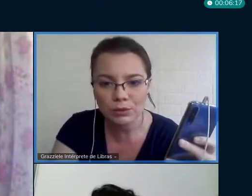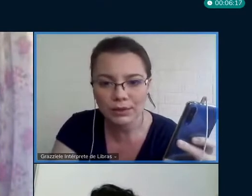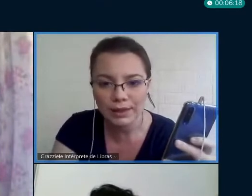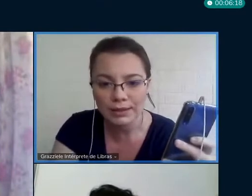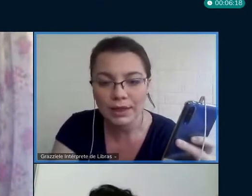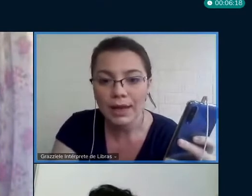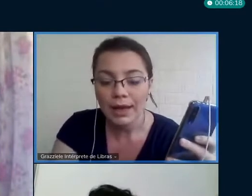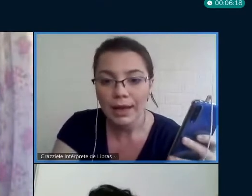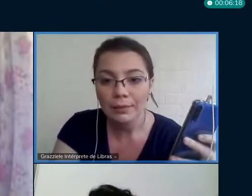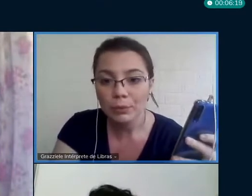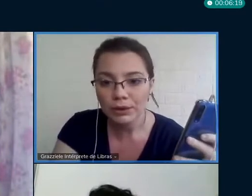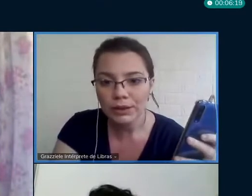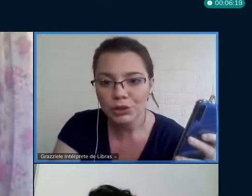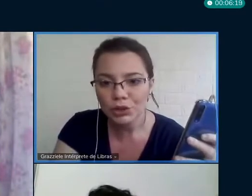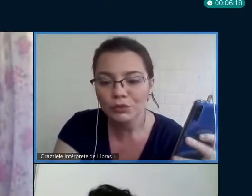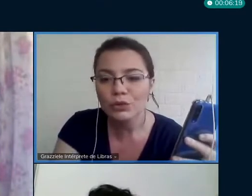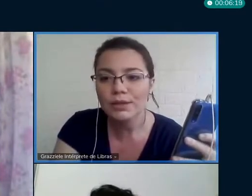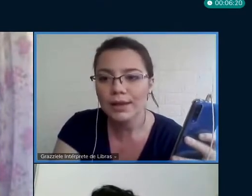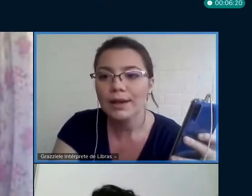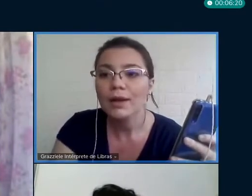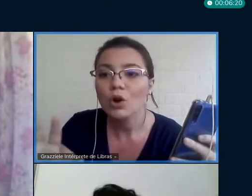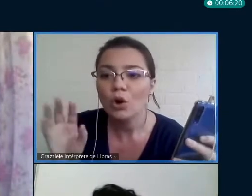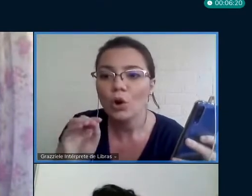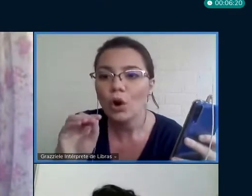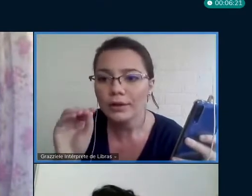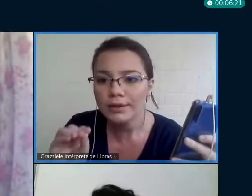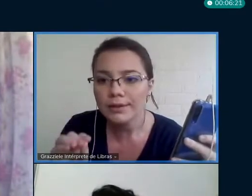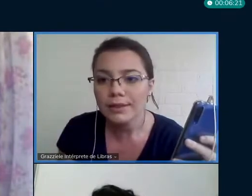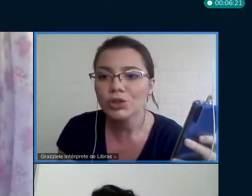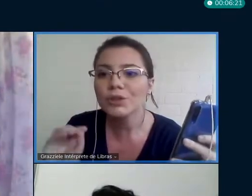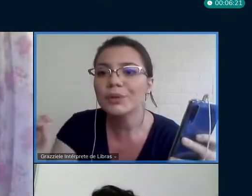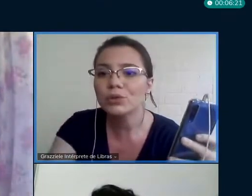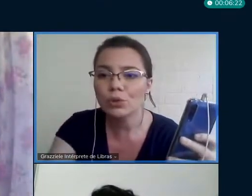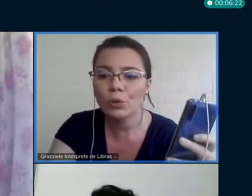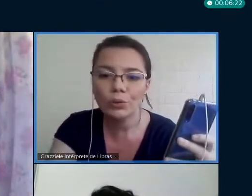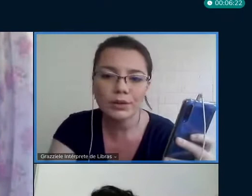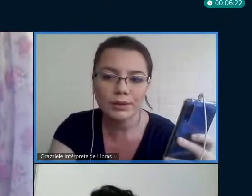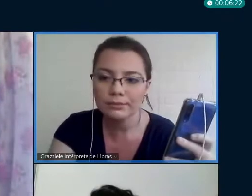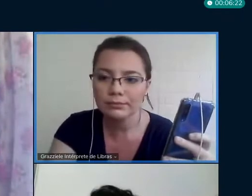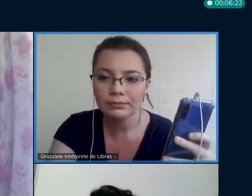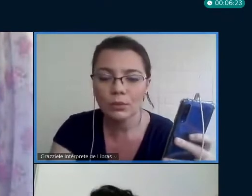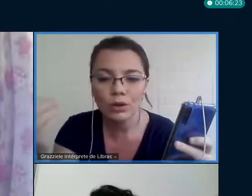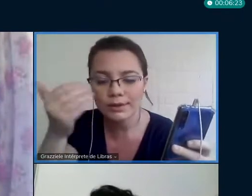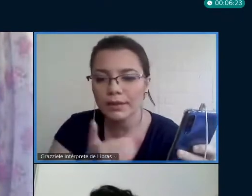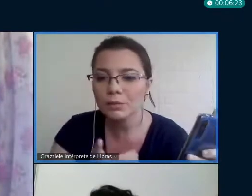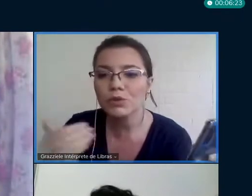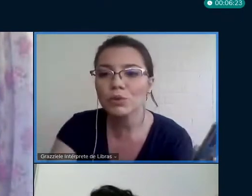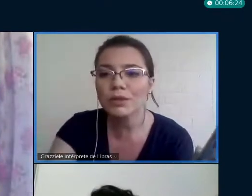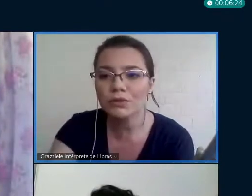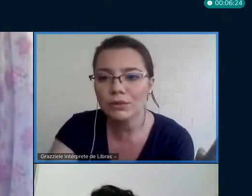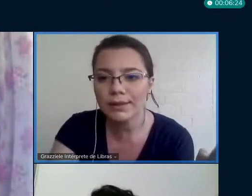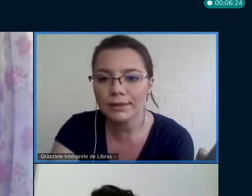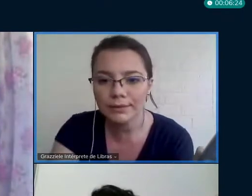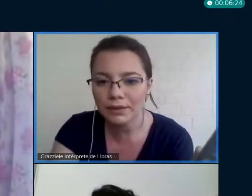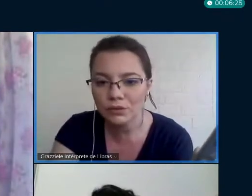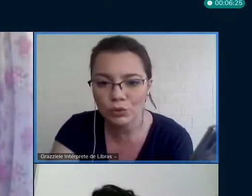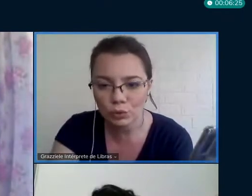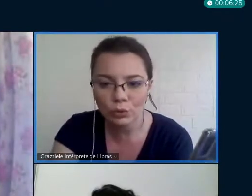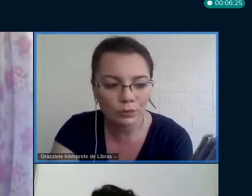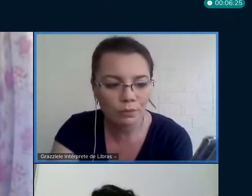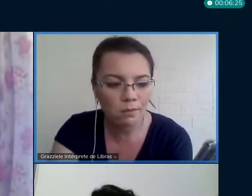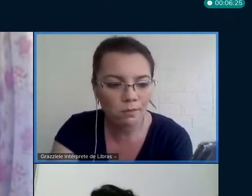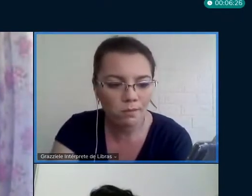pesquisa, na sua web. É importante que você coloque, cite as pessoas, mostre as pessoas que você